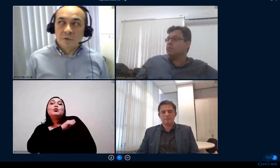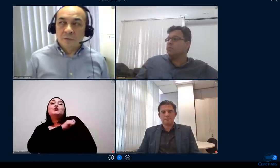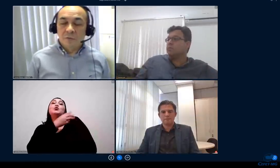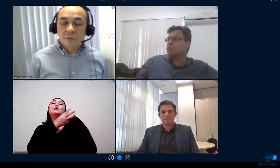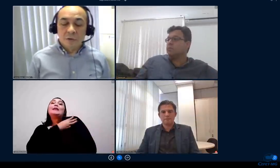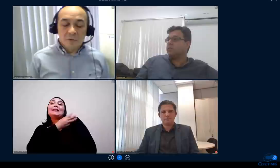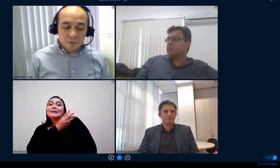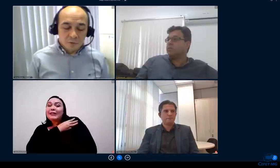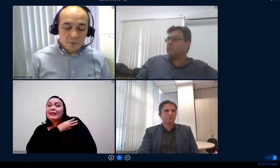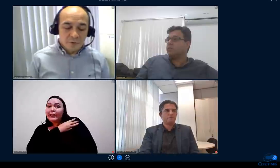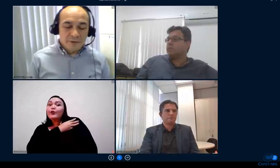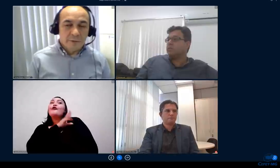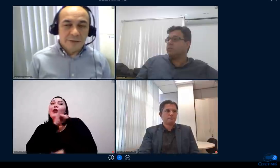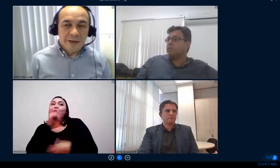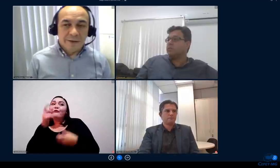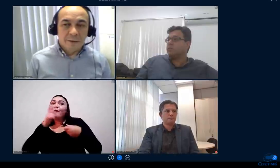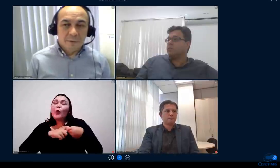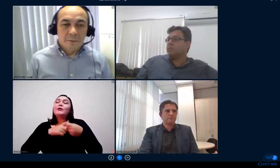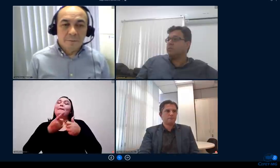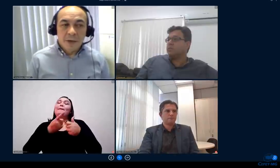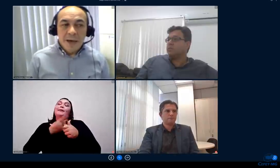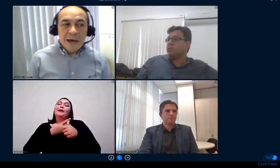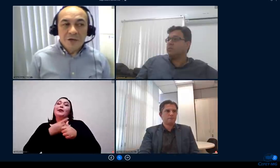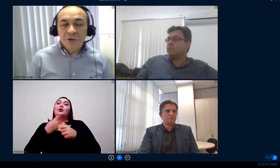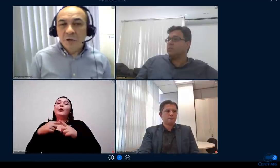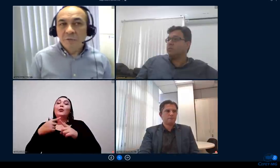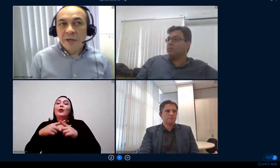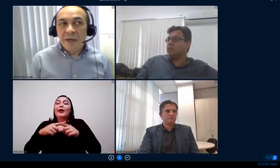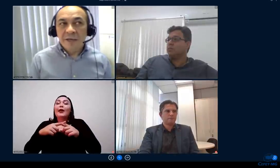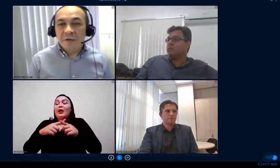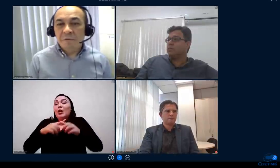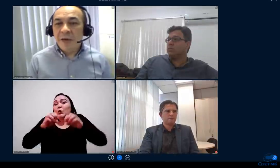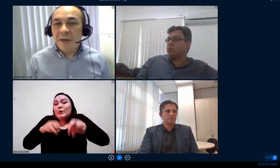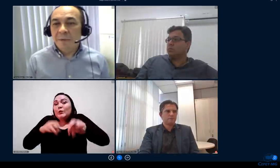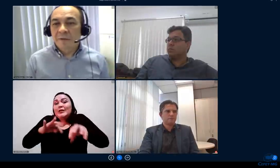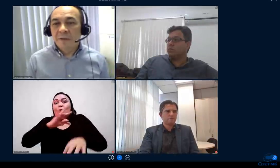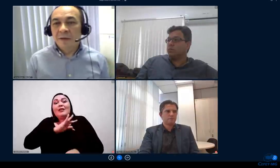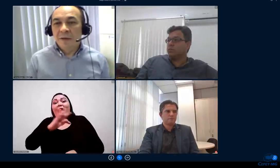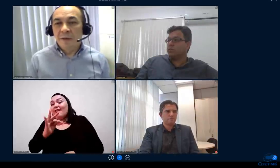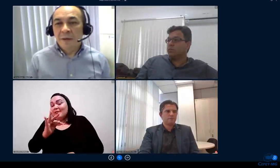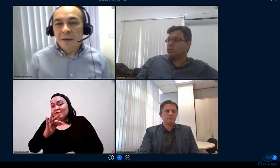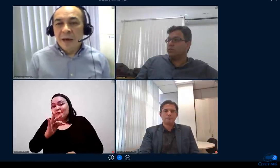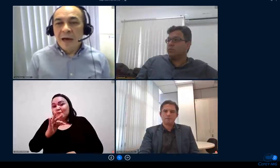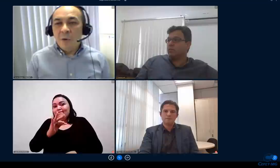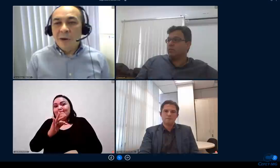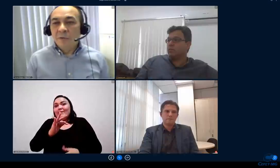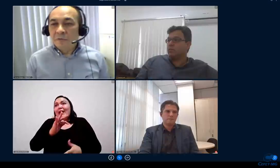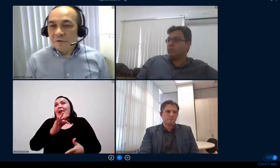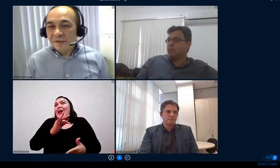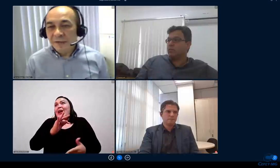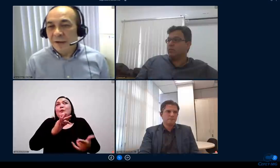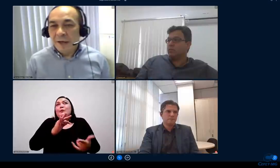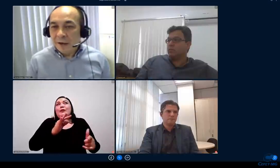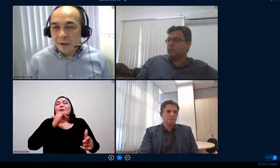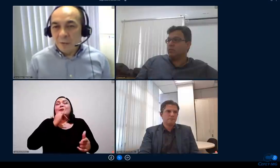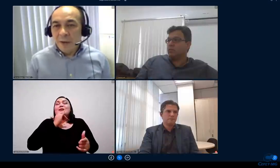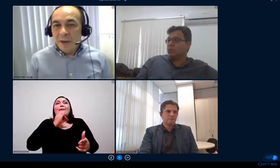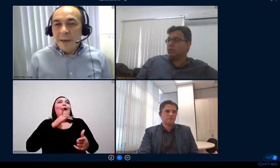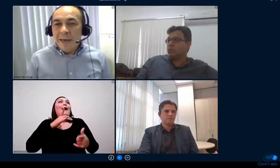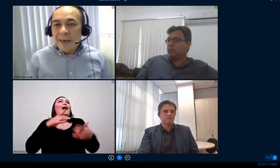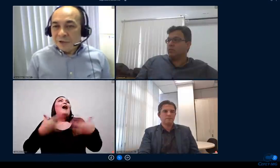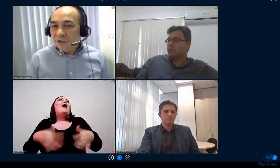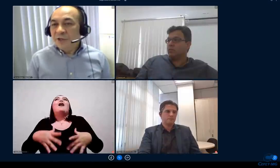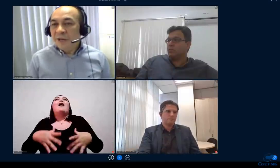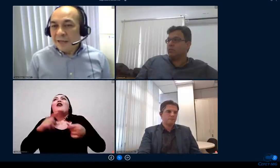que os nossos cursos de ensino técnico a gente não tem essa febre de ah o aluno vai fazer ENEM não